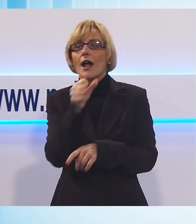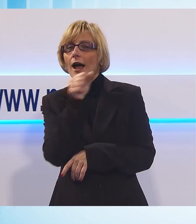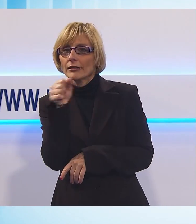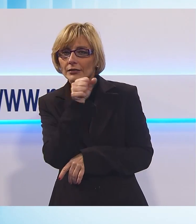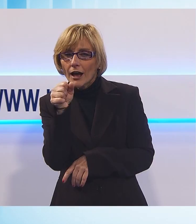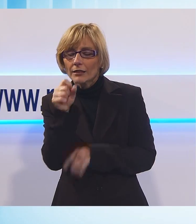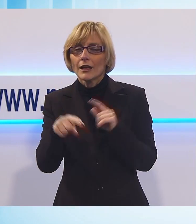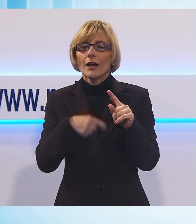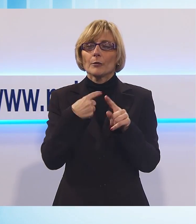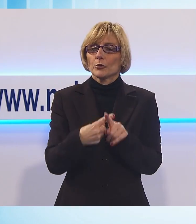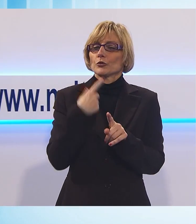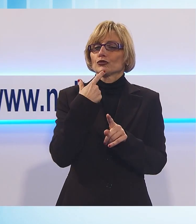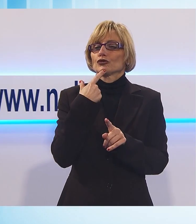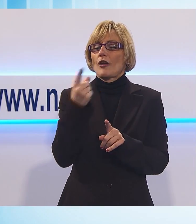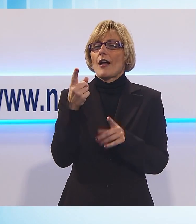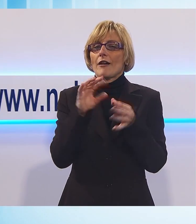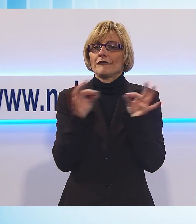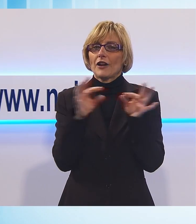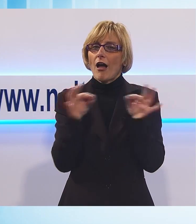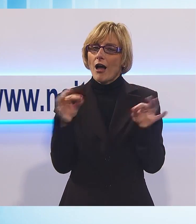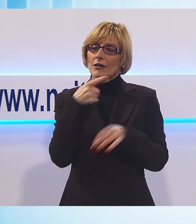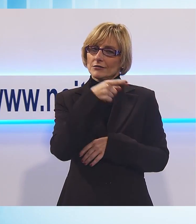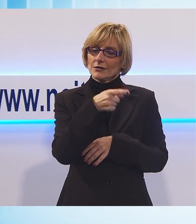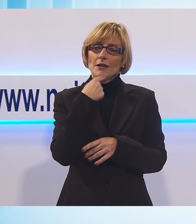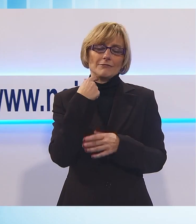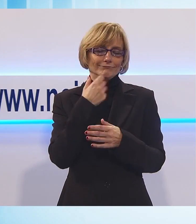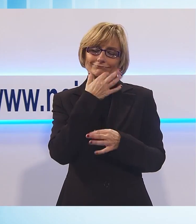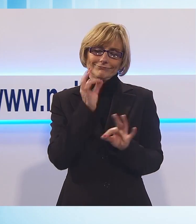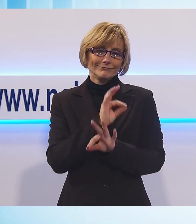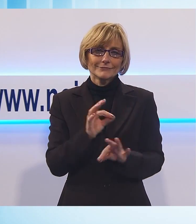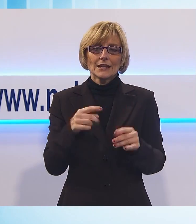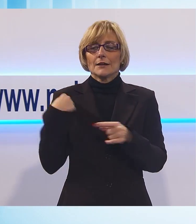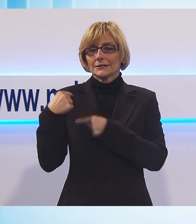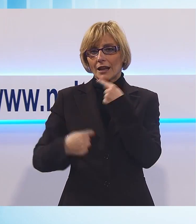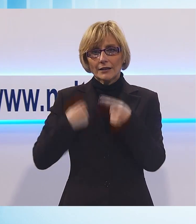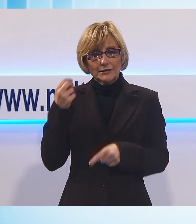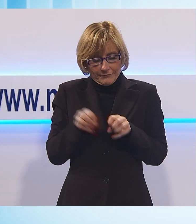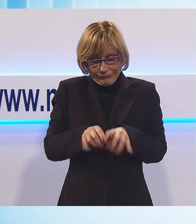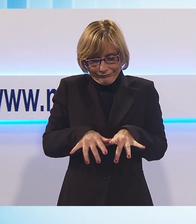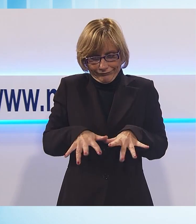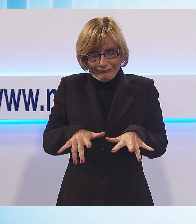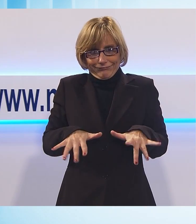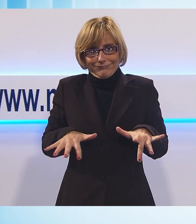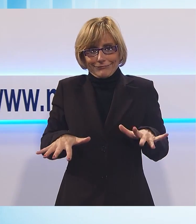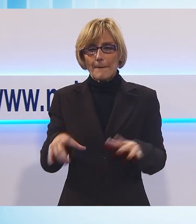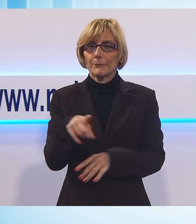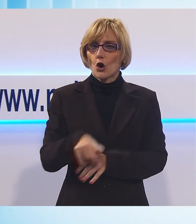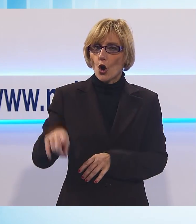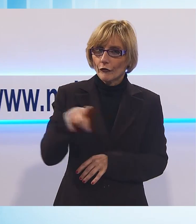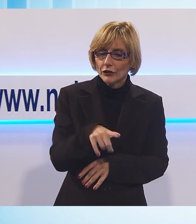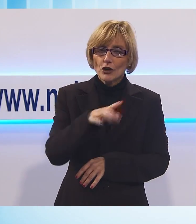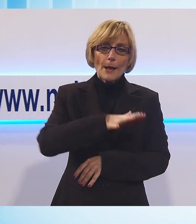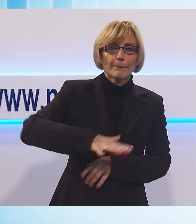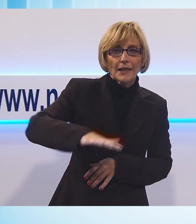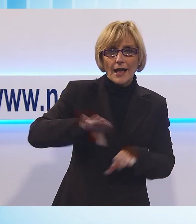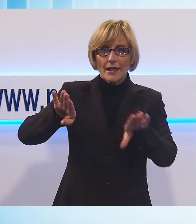diventa suggeritore del testo della strofa successiva. La tradizione però è radicata in tutta la provincia, la Befana si canta nella Piana e nella Valle del